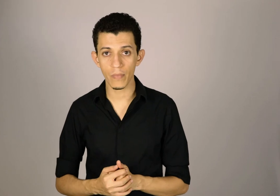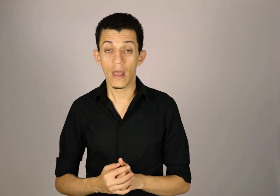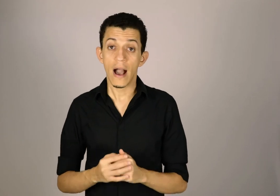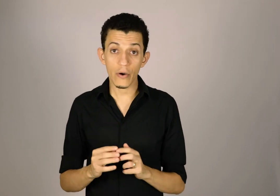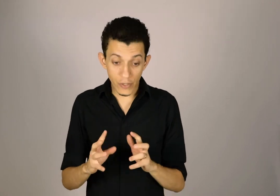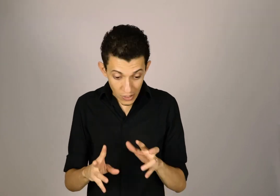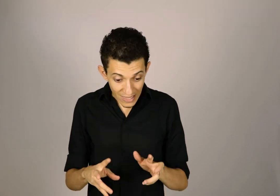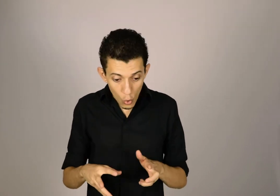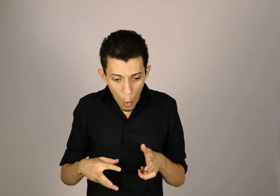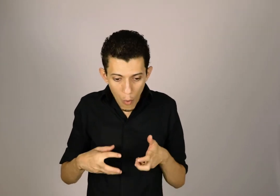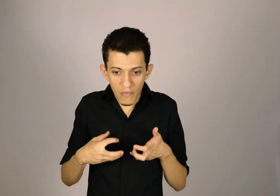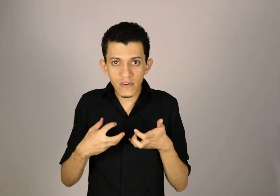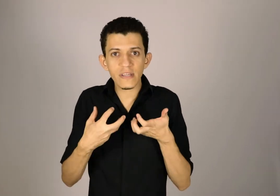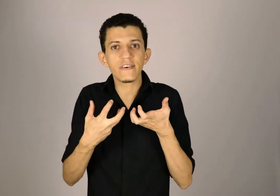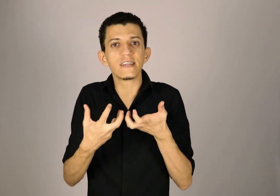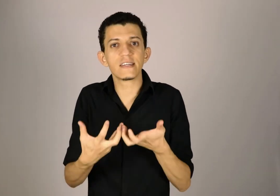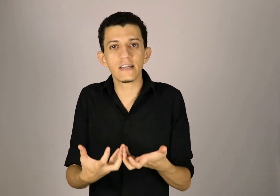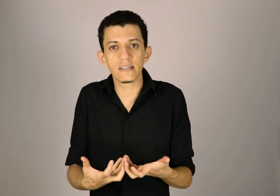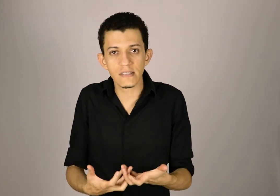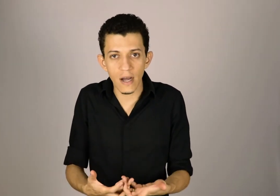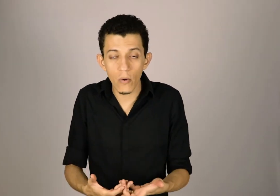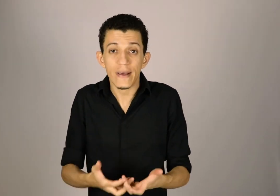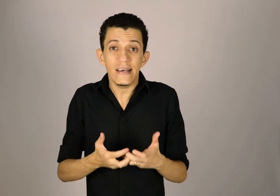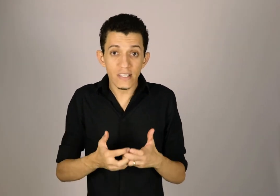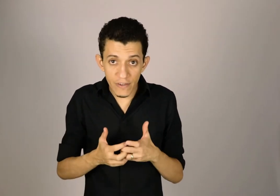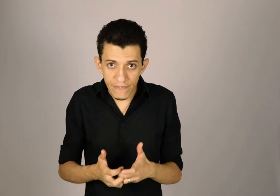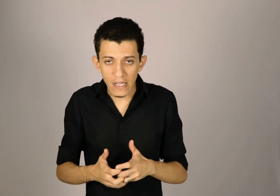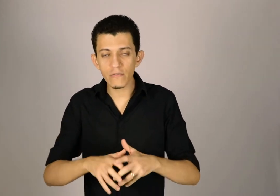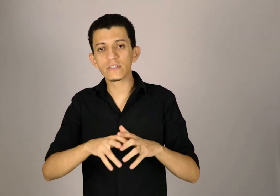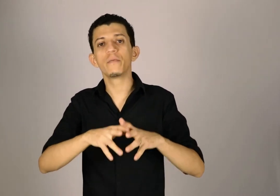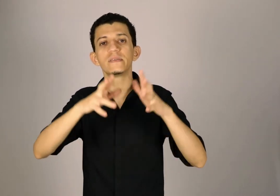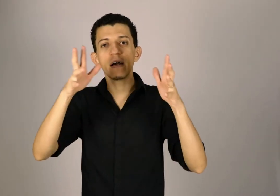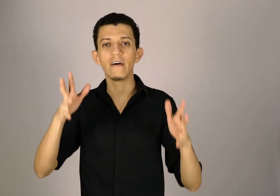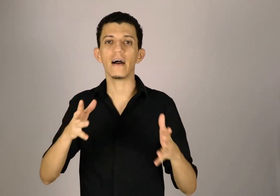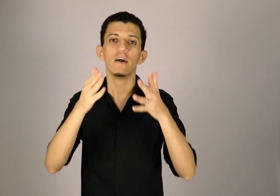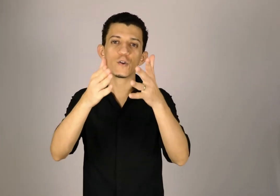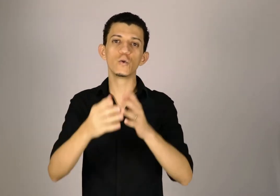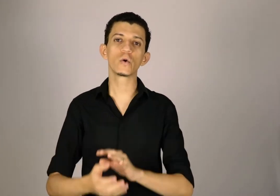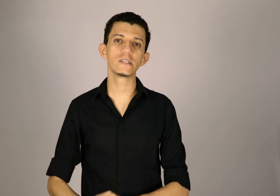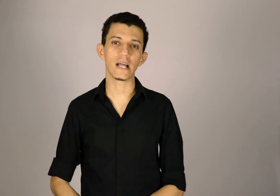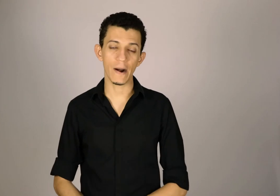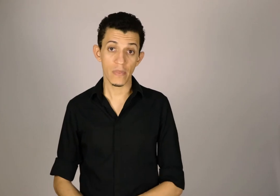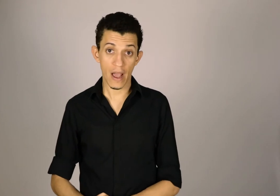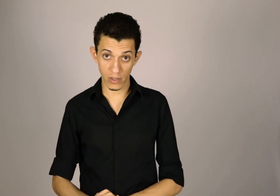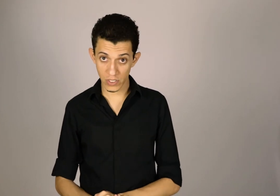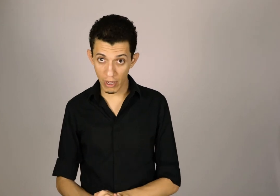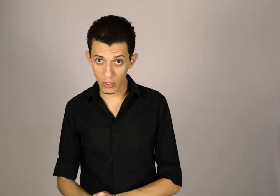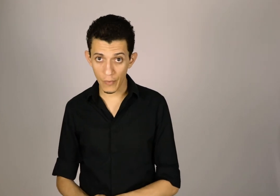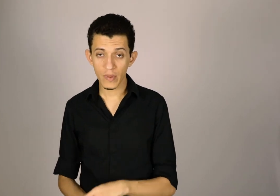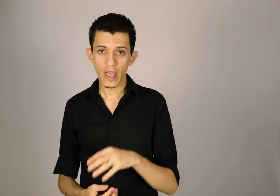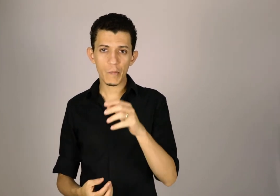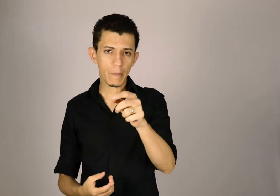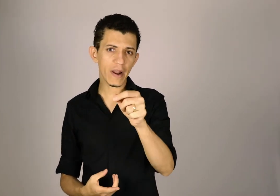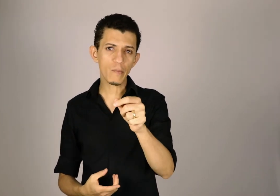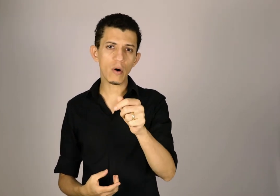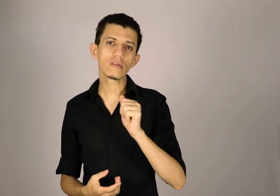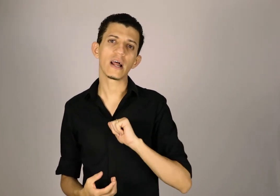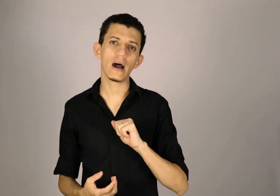Agora, só tem como você fazer essa descrição se, de fato, você observar tudo o que está aí ao seu redor. Eu preparei uma outra aula